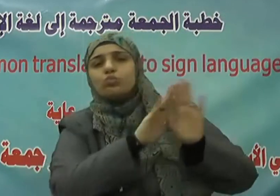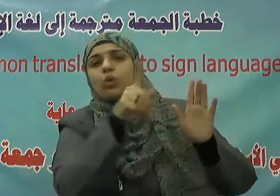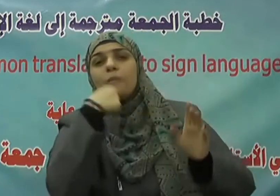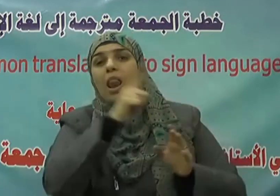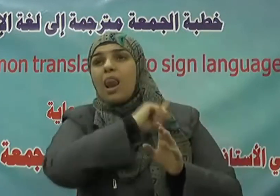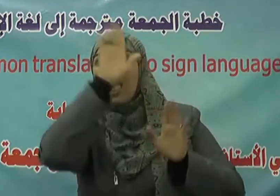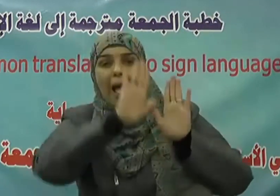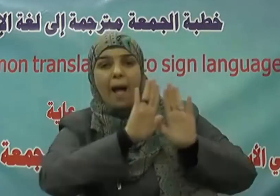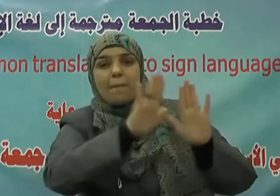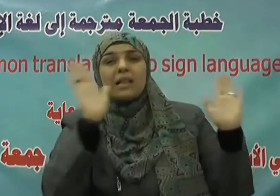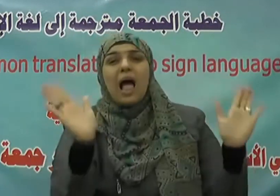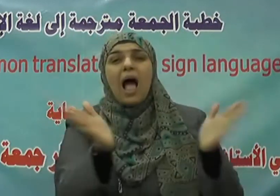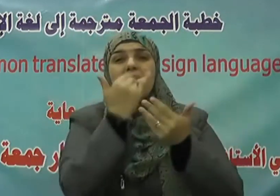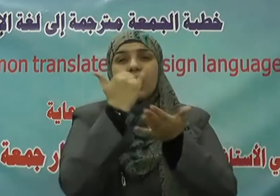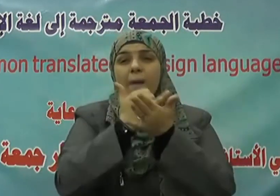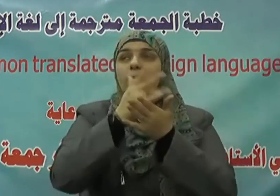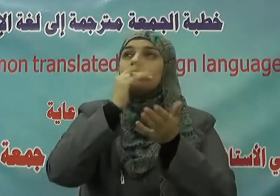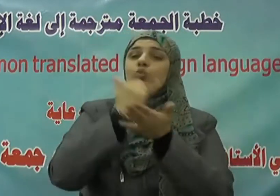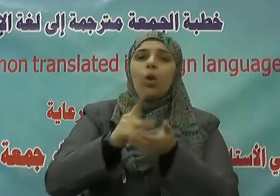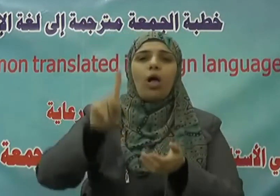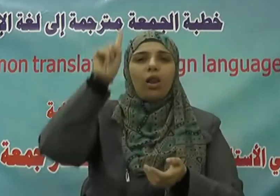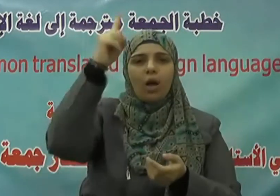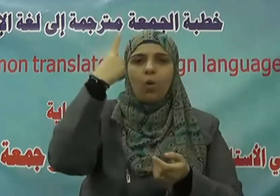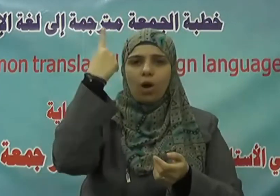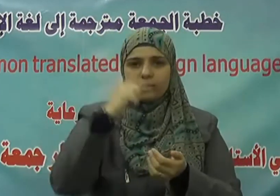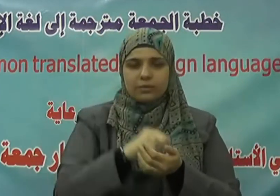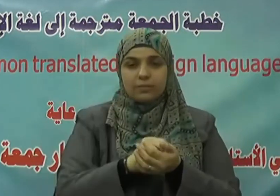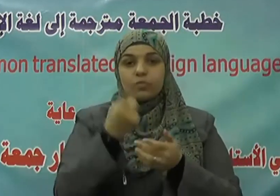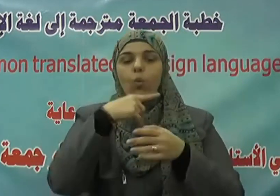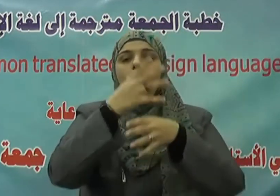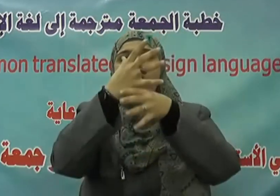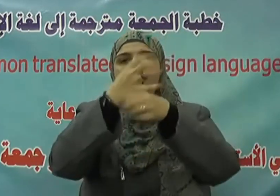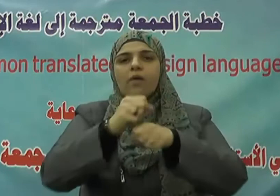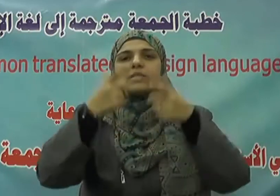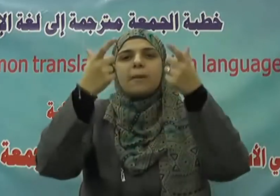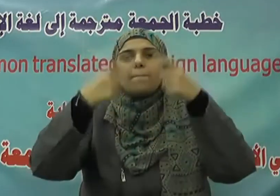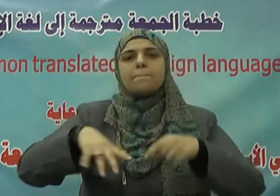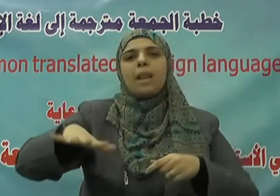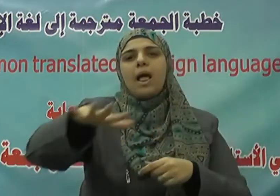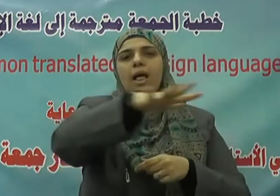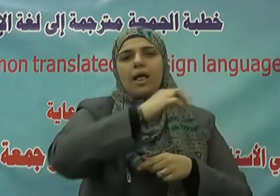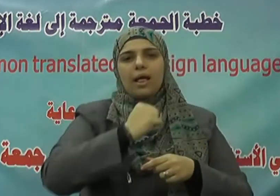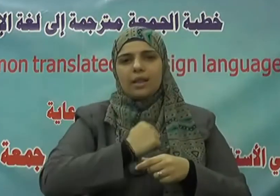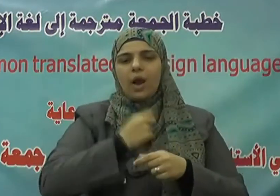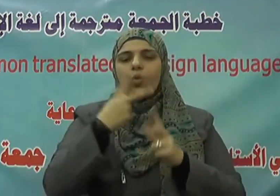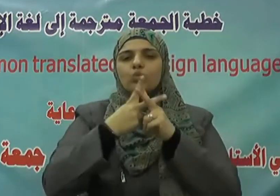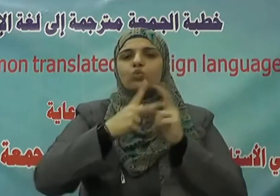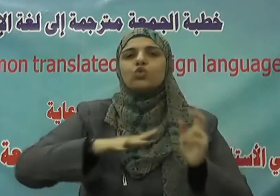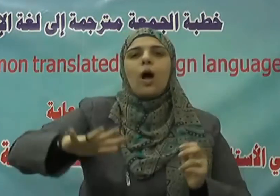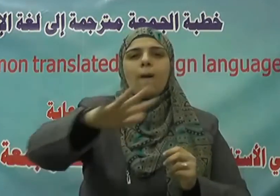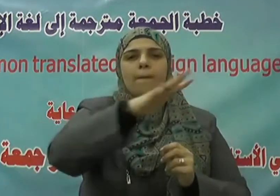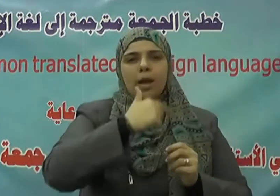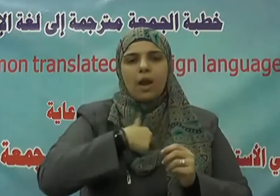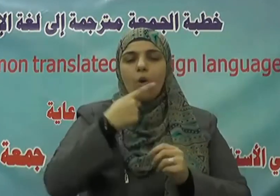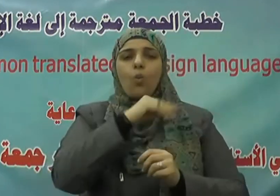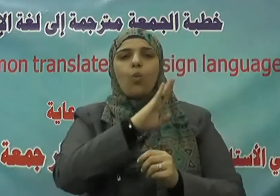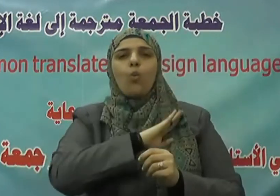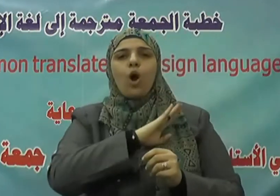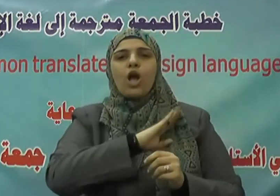سيئها إلا أنت واحفظ بلادنا وشعبنا وجيشنا